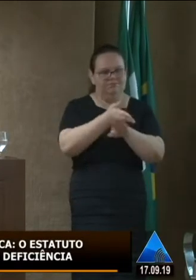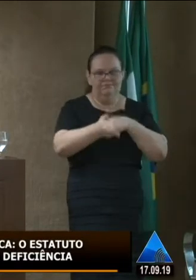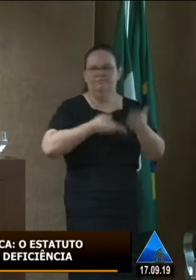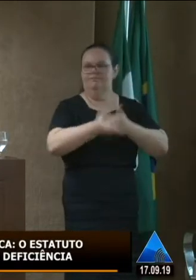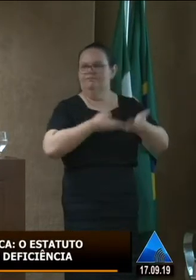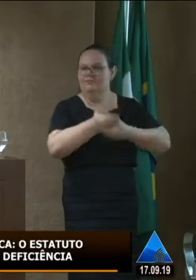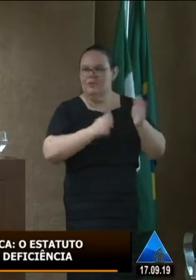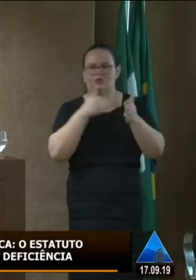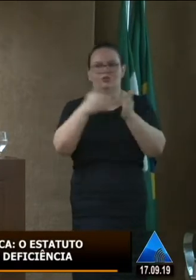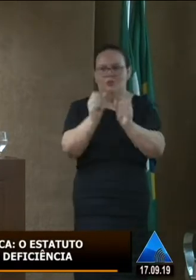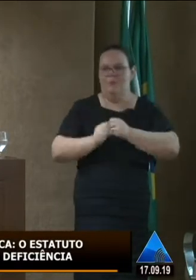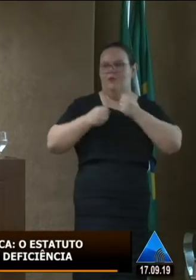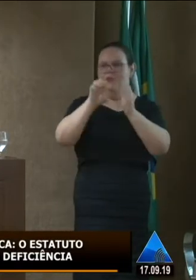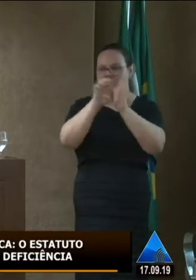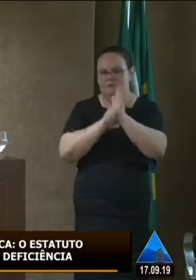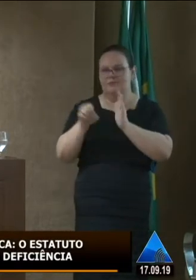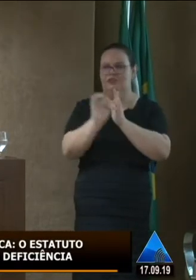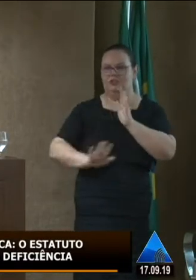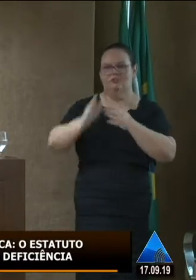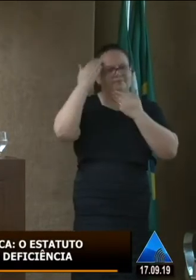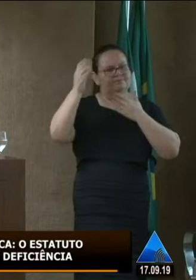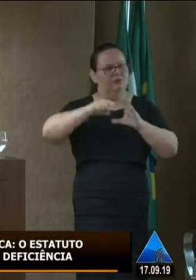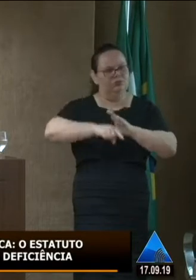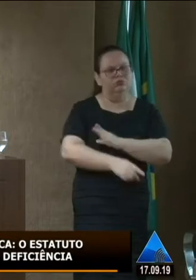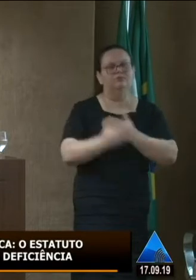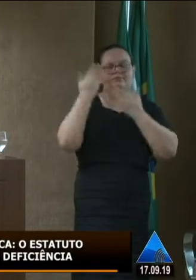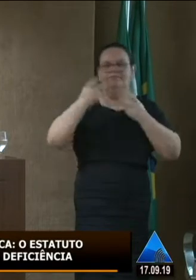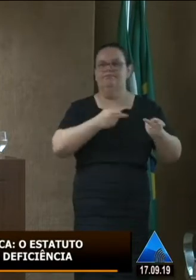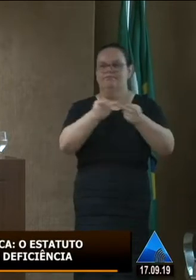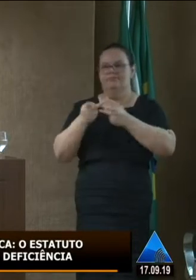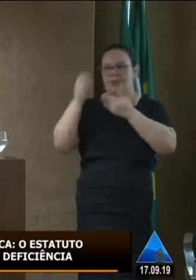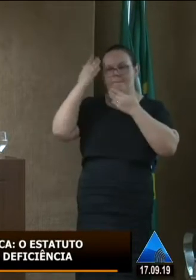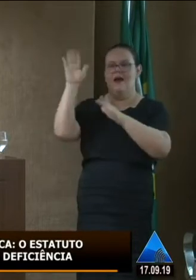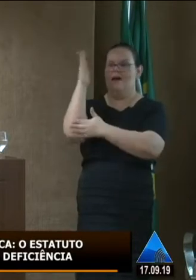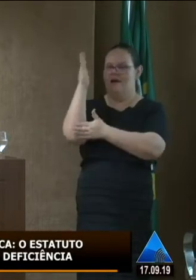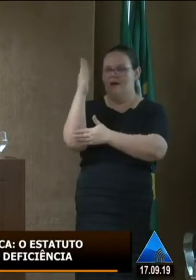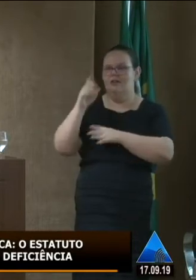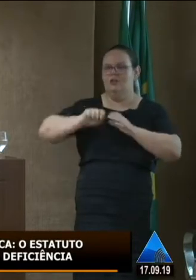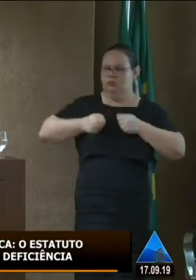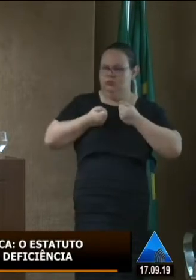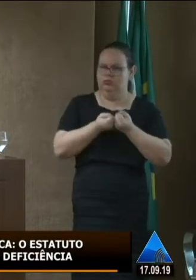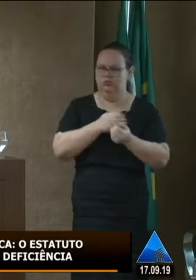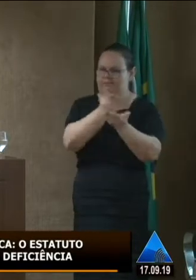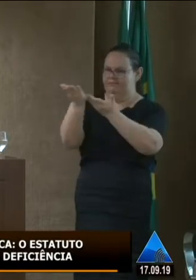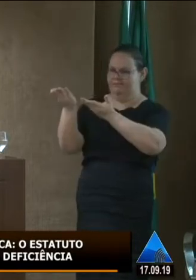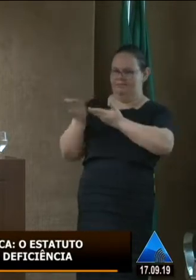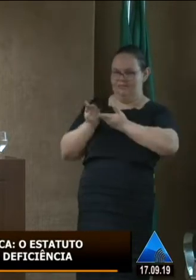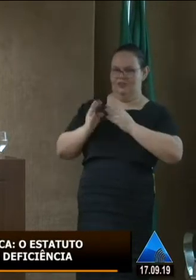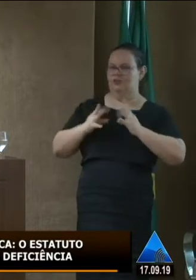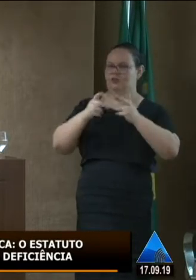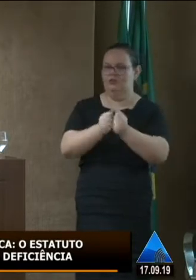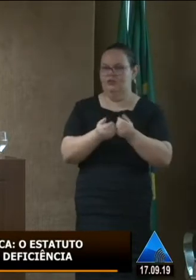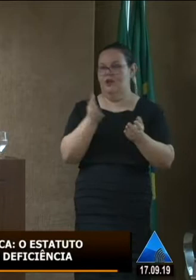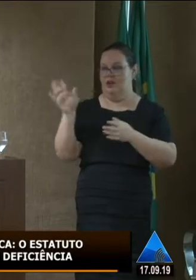de todo o poder executivo estadual. Eu agradeço imensamente o convite e parabenizo o esforço imenso de todas as pessoas que nos